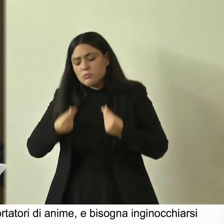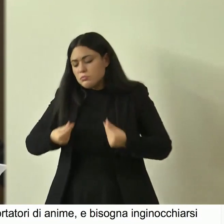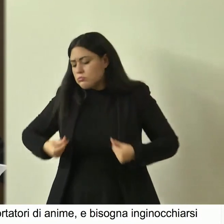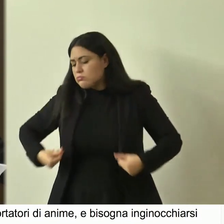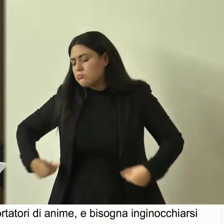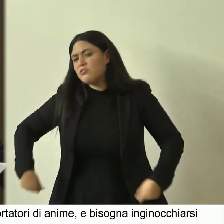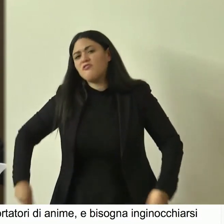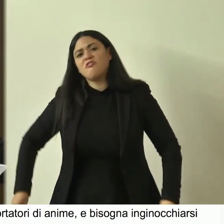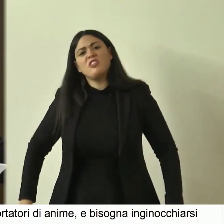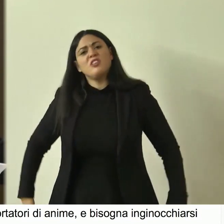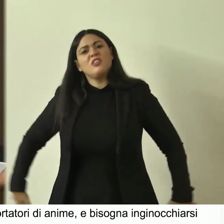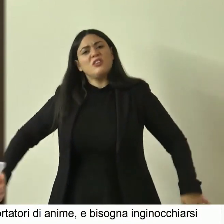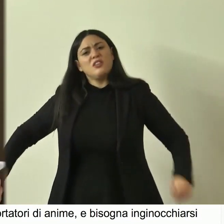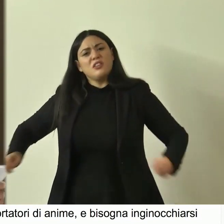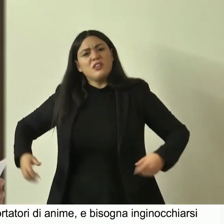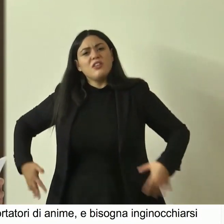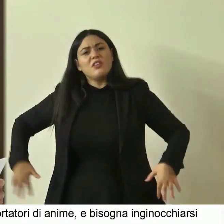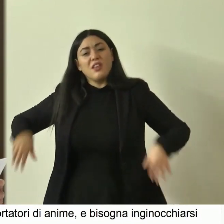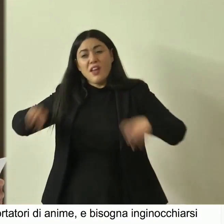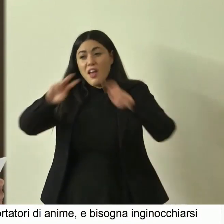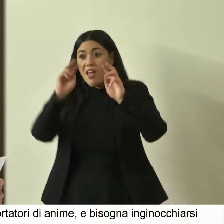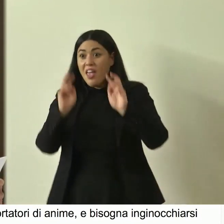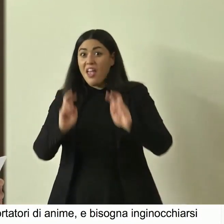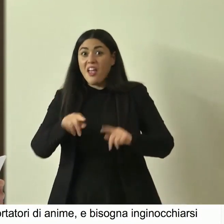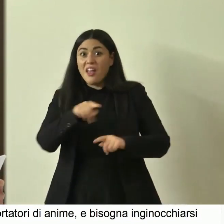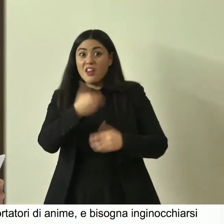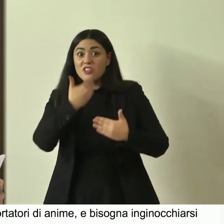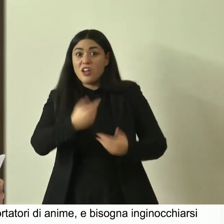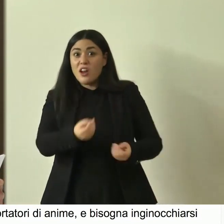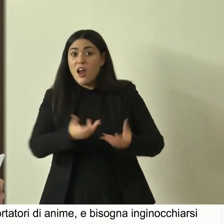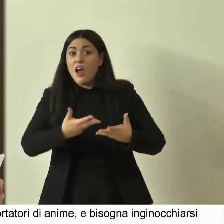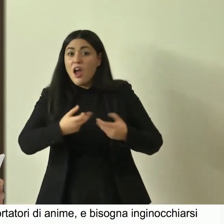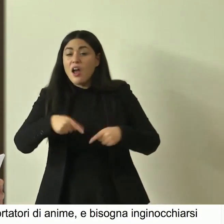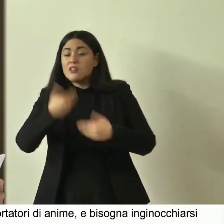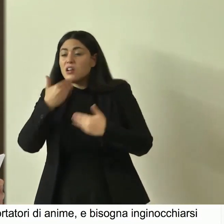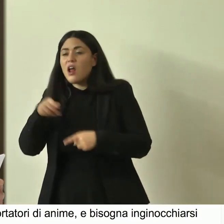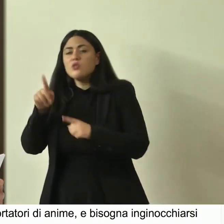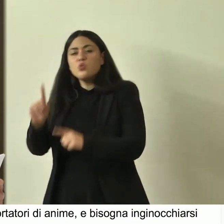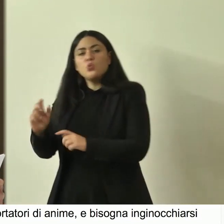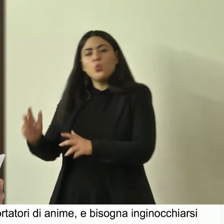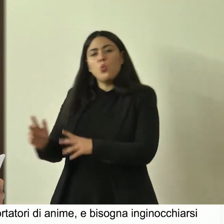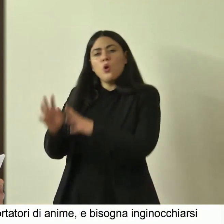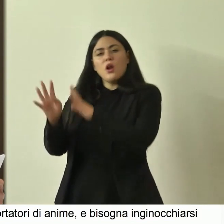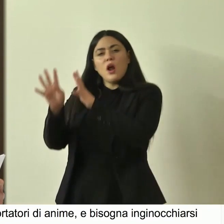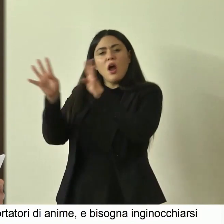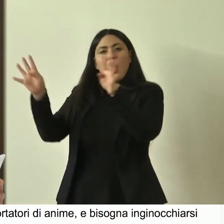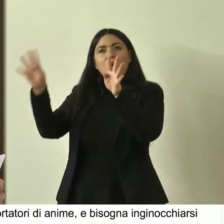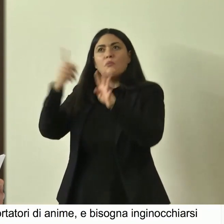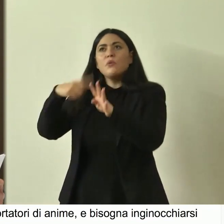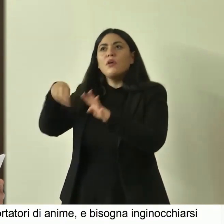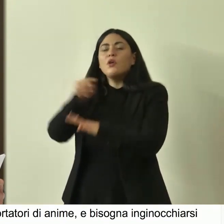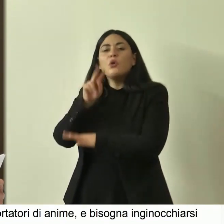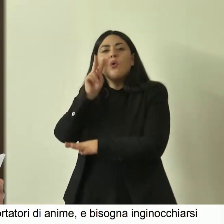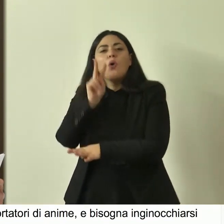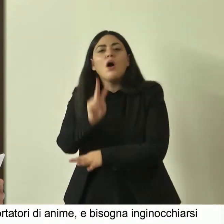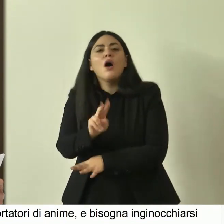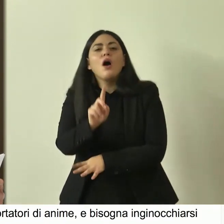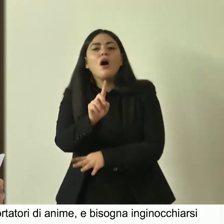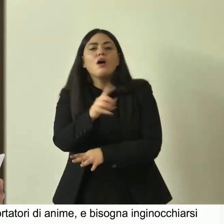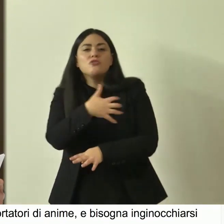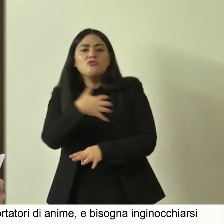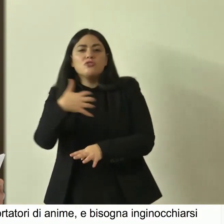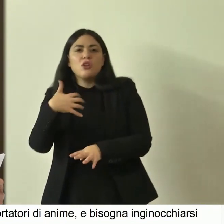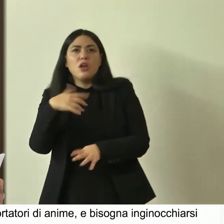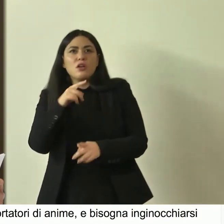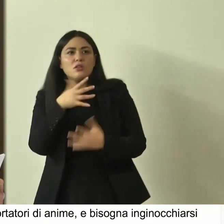e allora nell'energia contorta dei tuoi spaventevoli rami si ascolta la voce della scienza che ha il volto